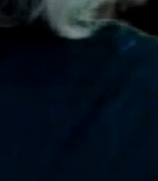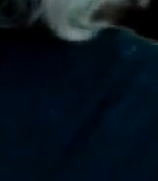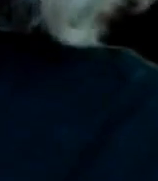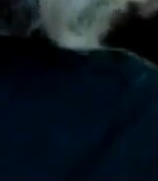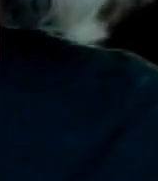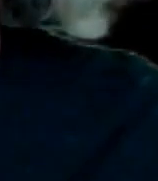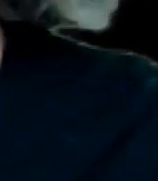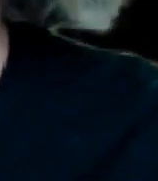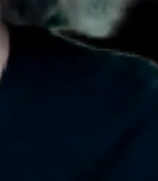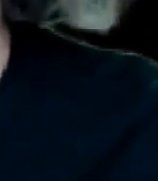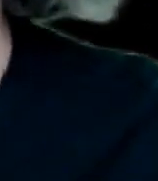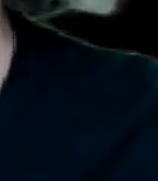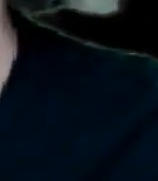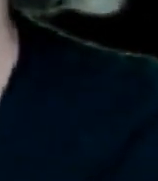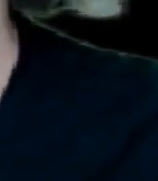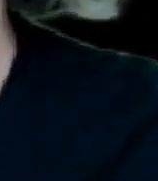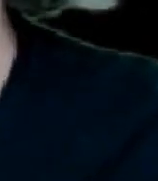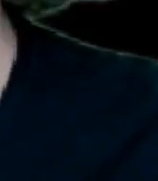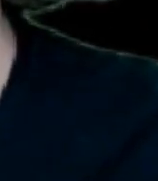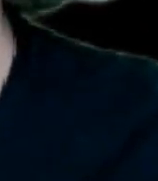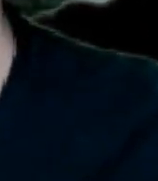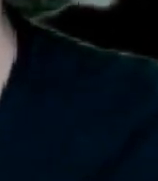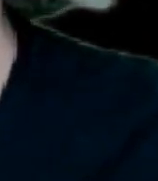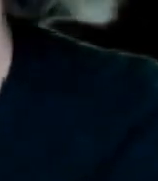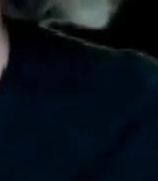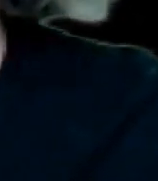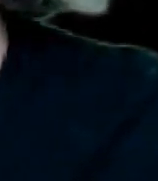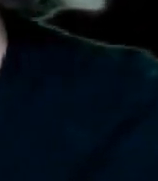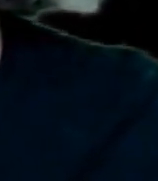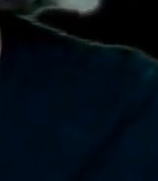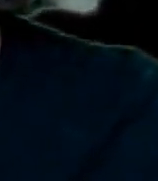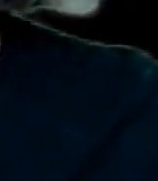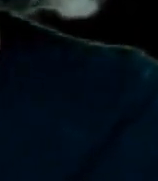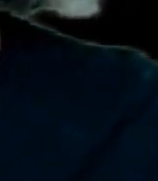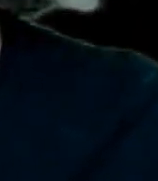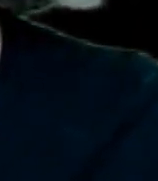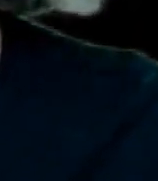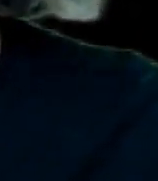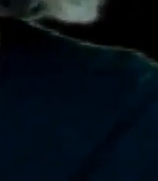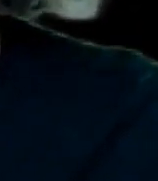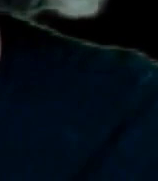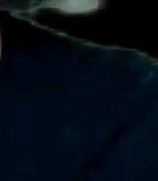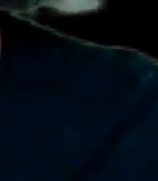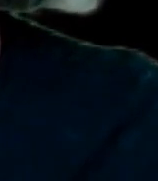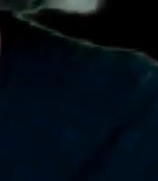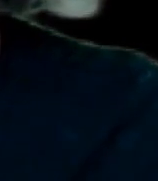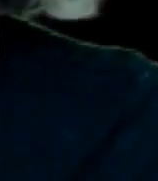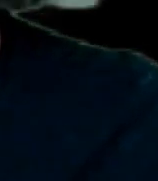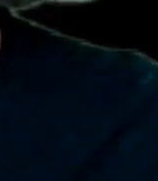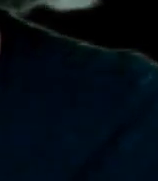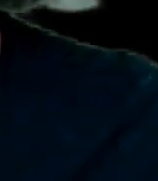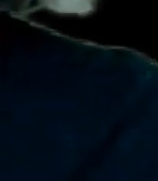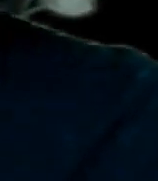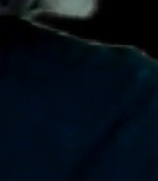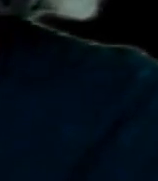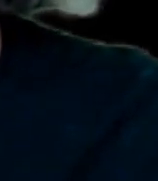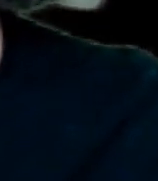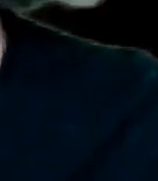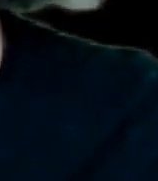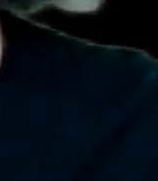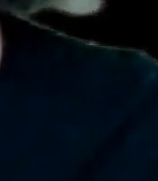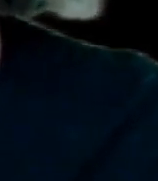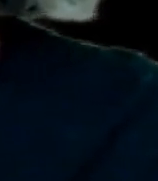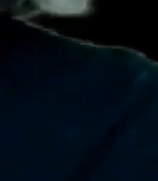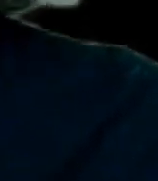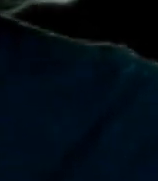yo digo es una manera de ser cruel también De ser una persona que Pero deja tú eso, o sea, para